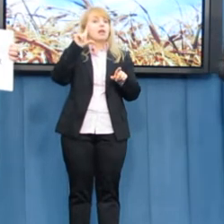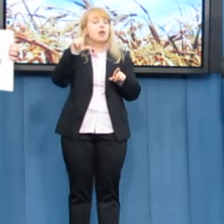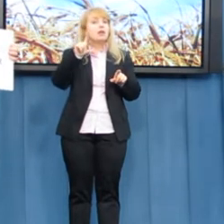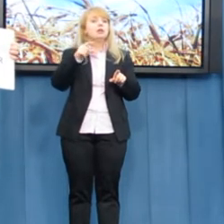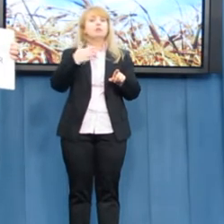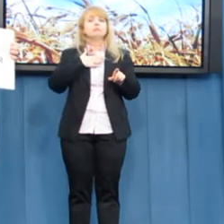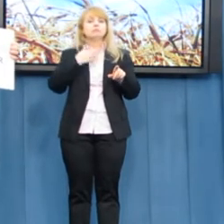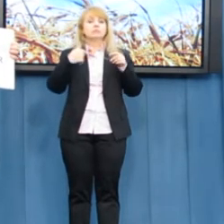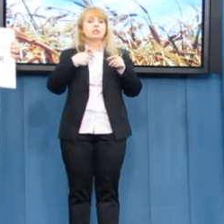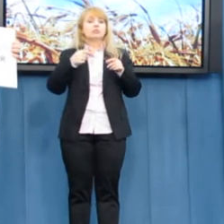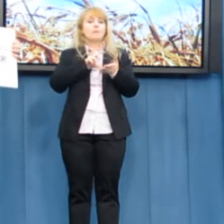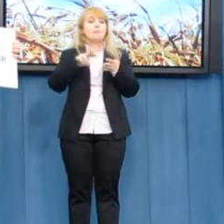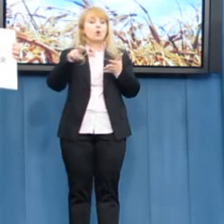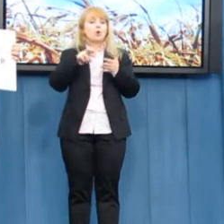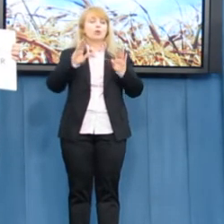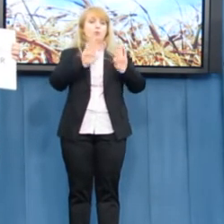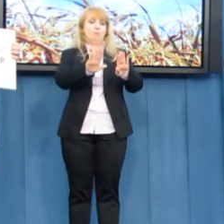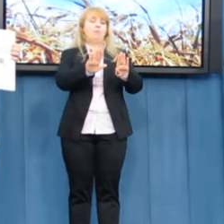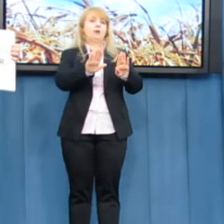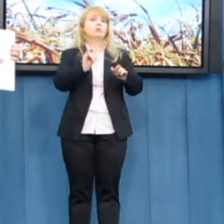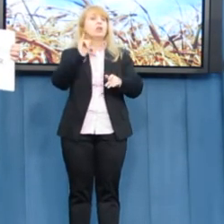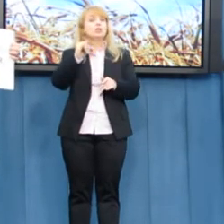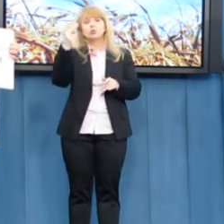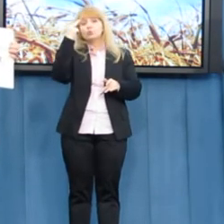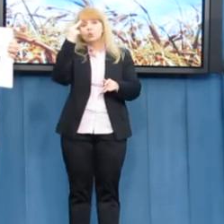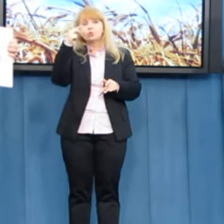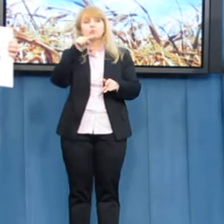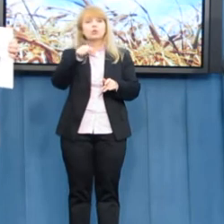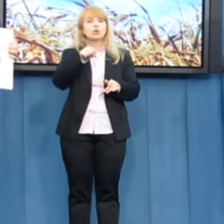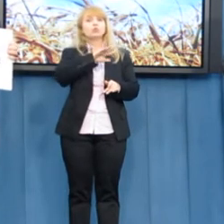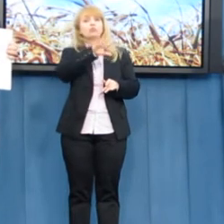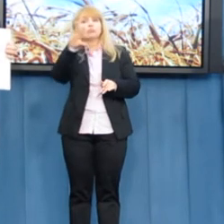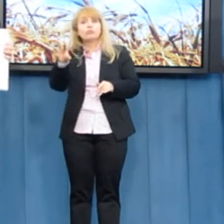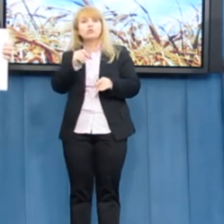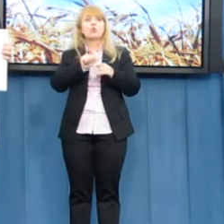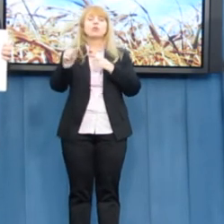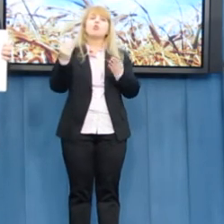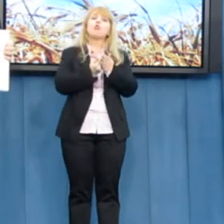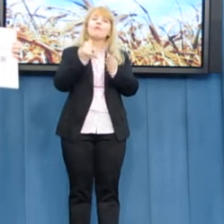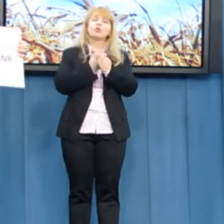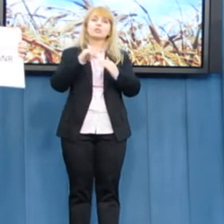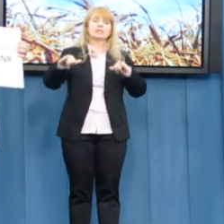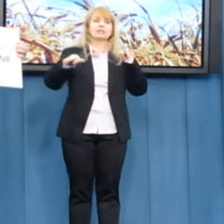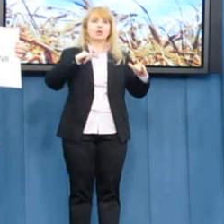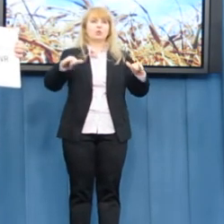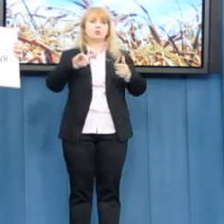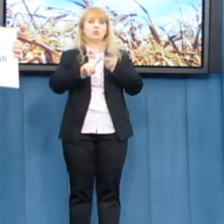projekty i zrozumie, że to jest nowoczesne zarządzanie polityką rolną.